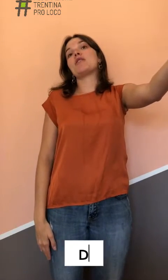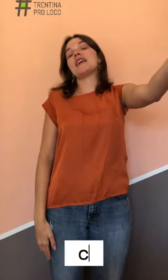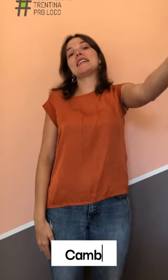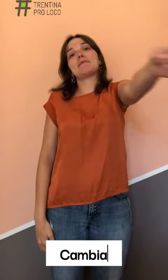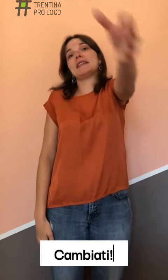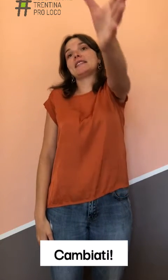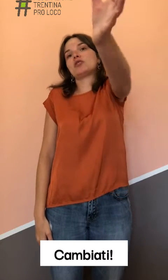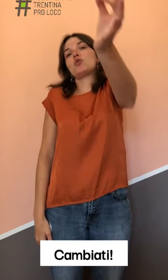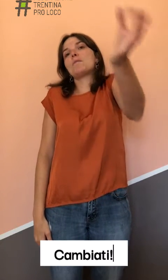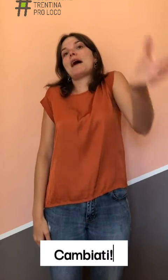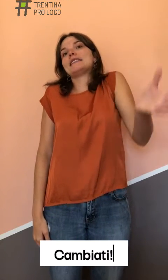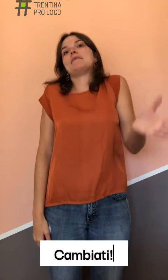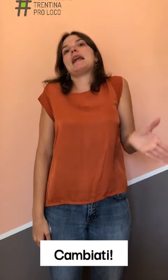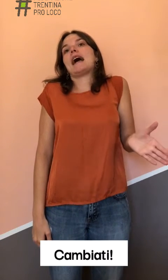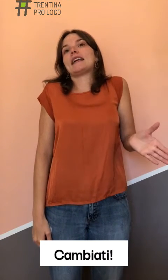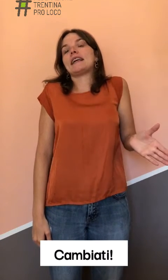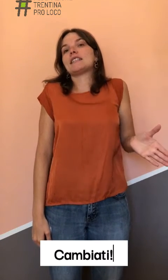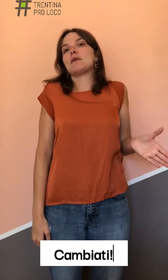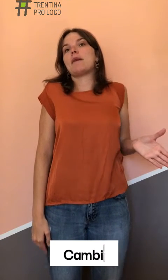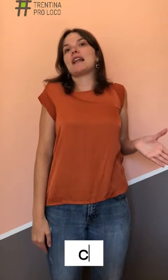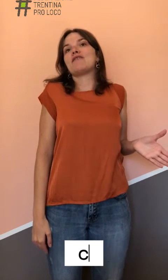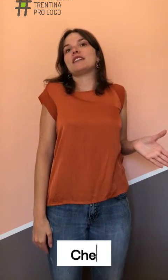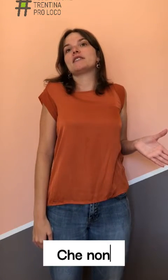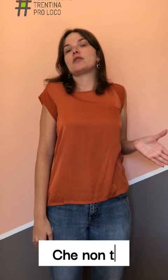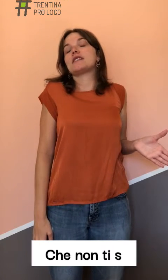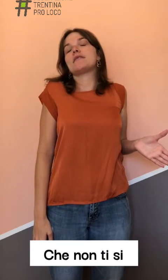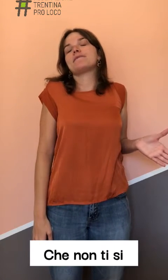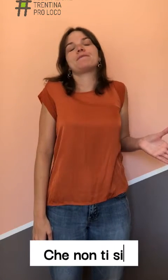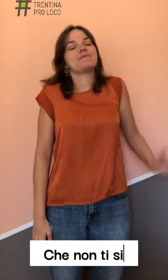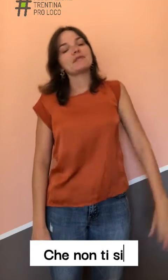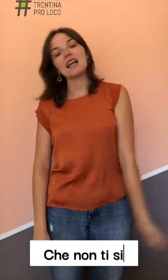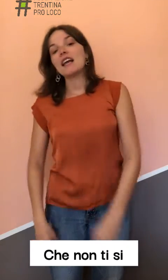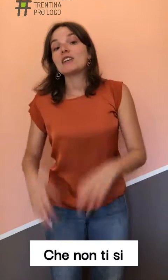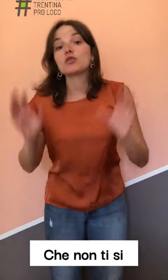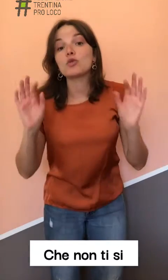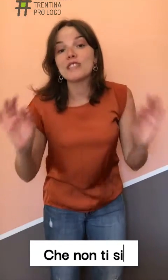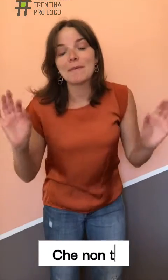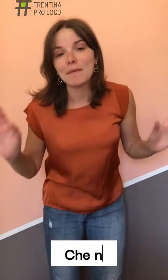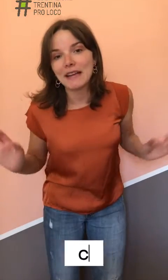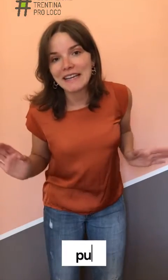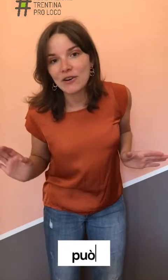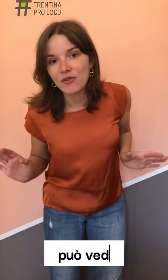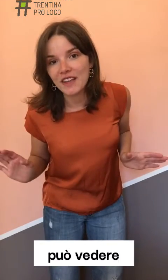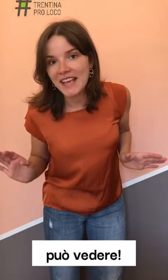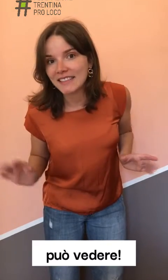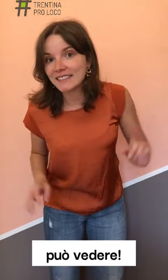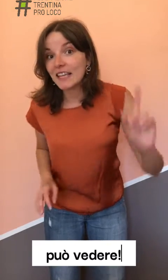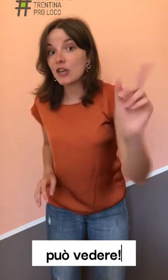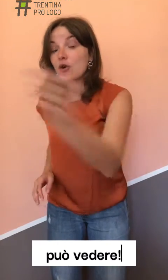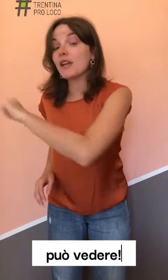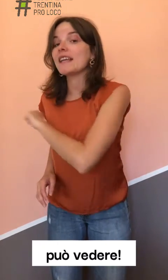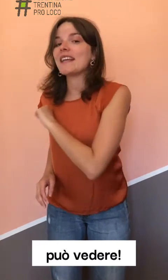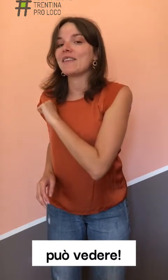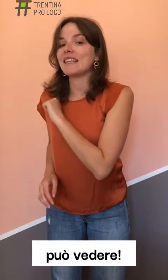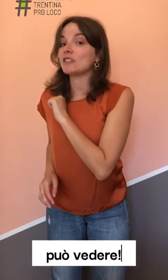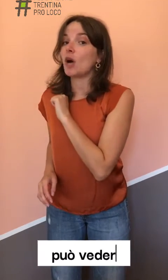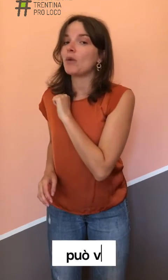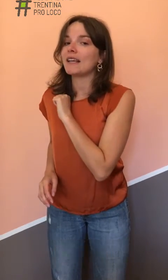alvedere, mettete su un par de braghe, che te me pare il fantossi! Scusami per l'inconveniente, noi ne vedem dopo la